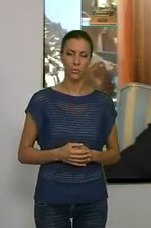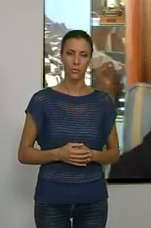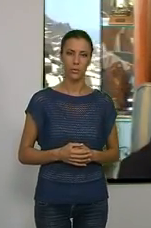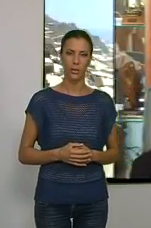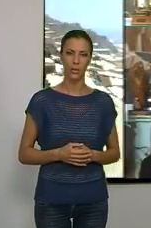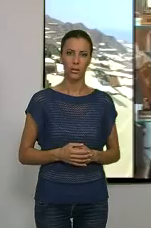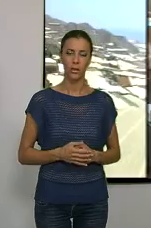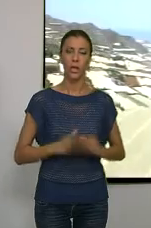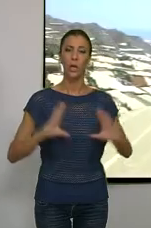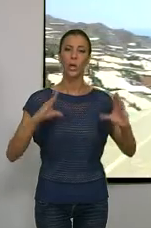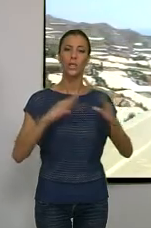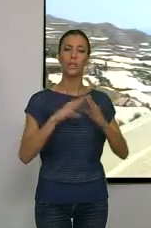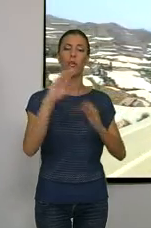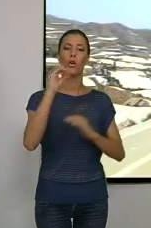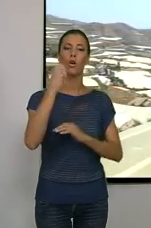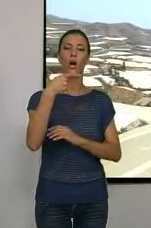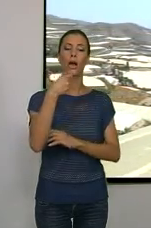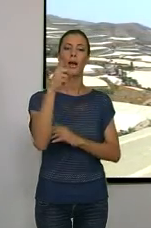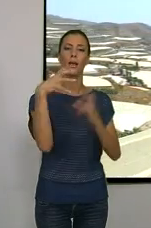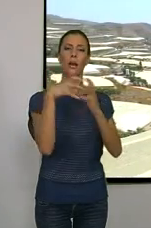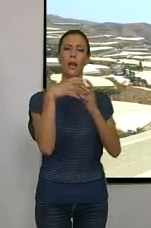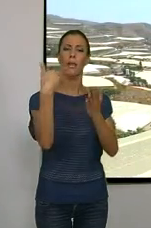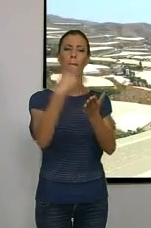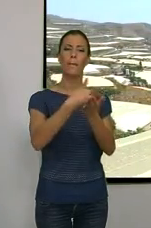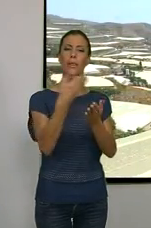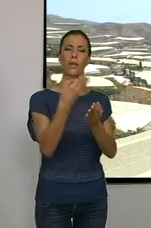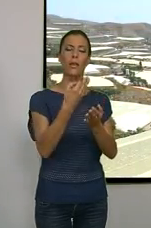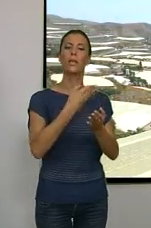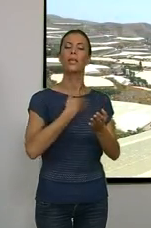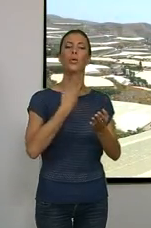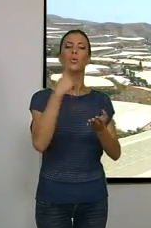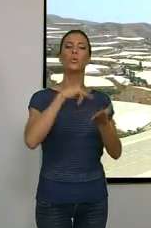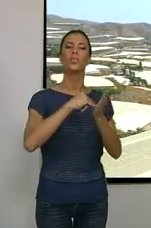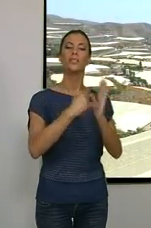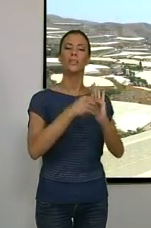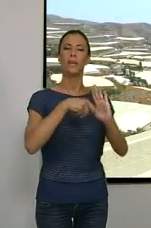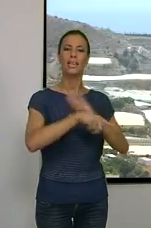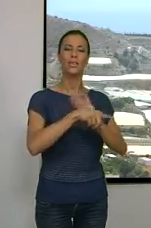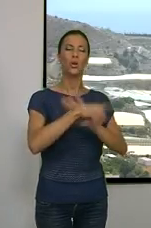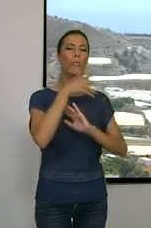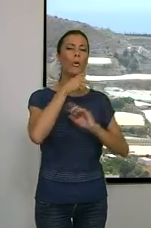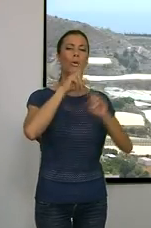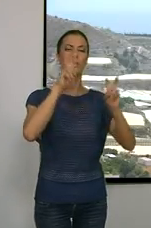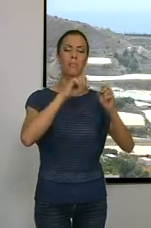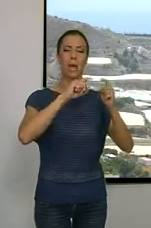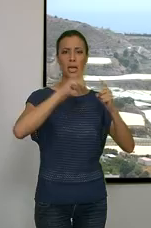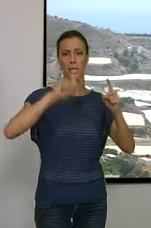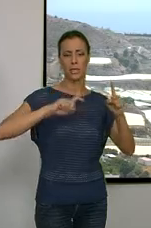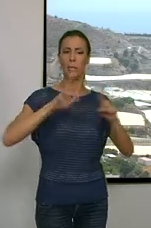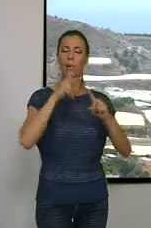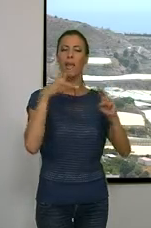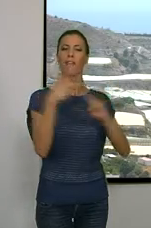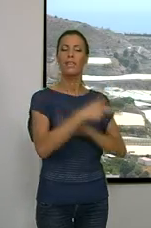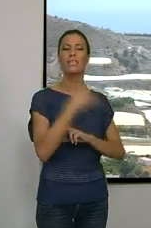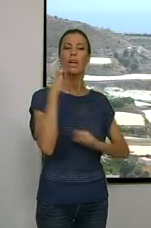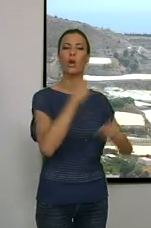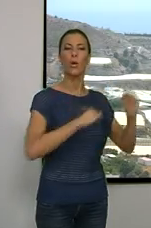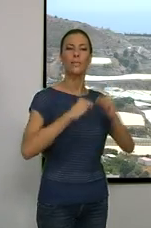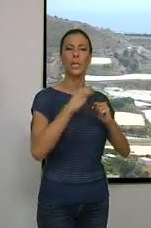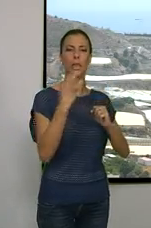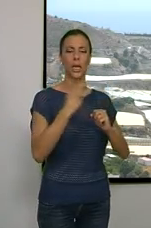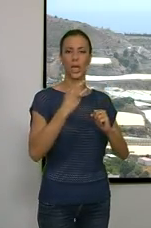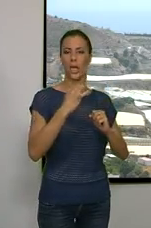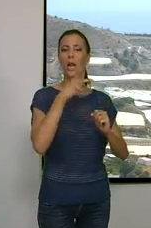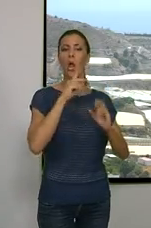El colectivo COAG Granada pide un sistema de gestión de crisis que evite la competencia desleal de